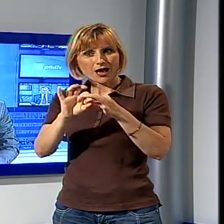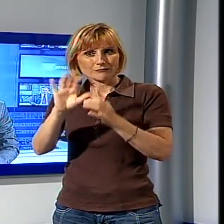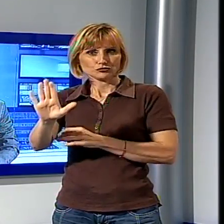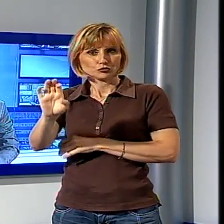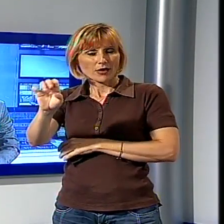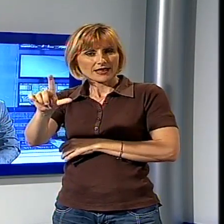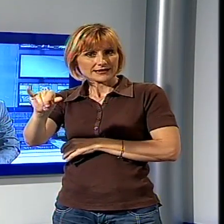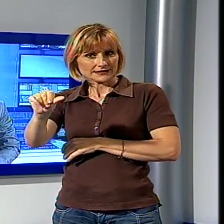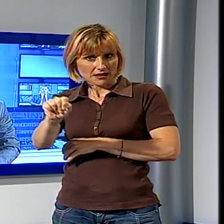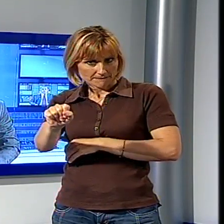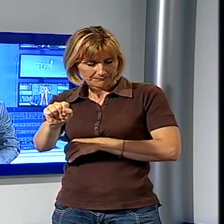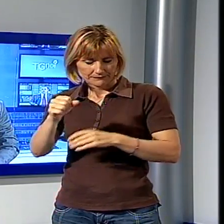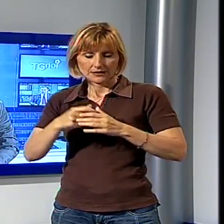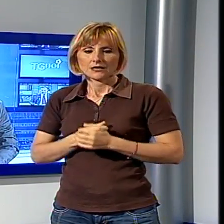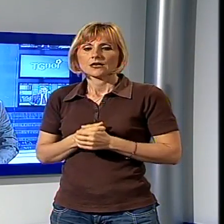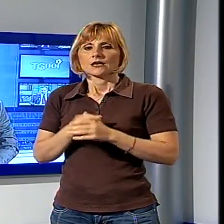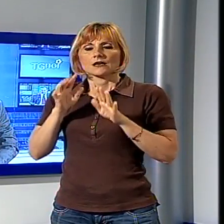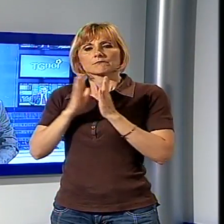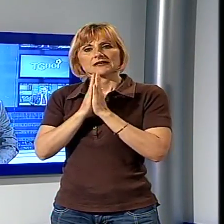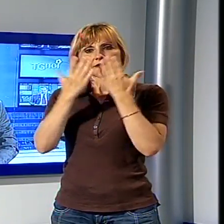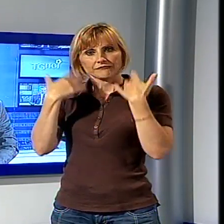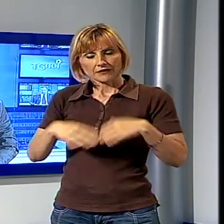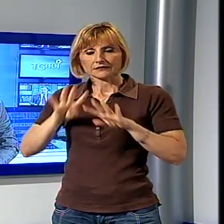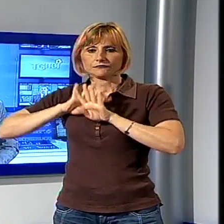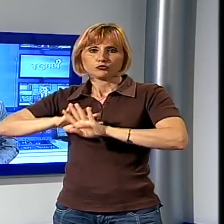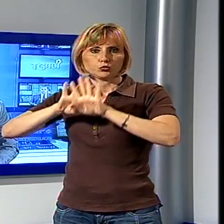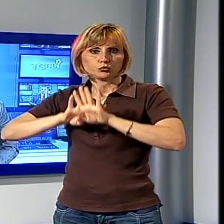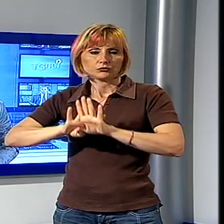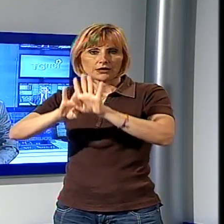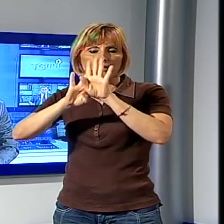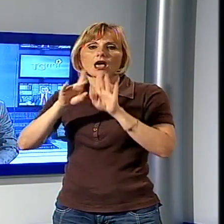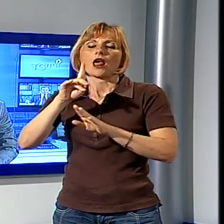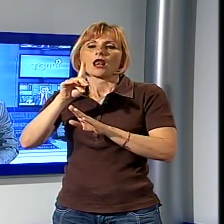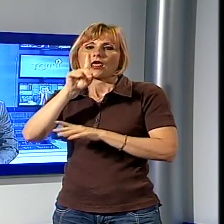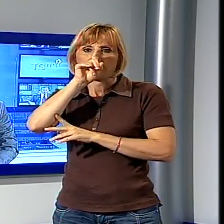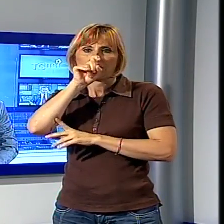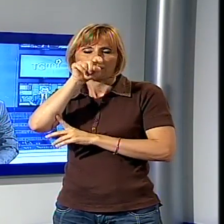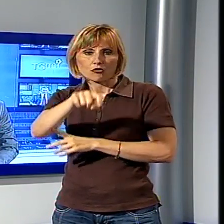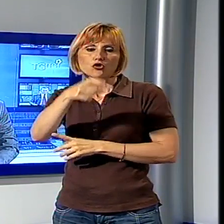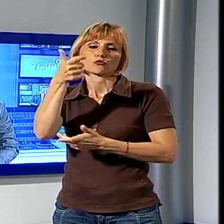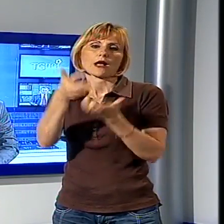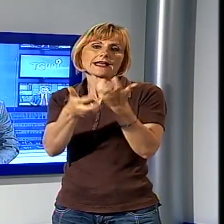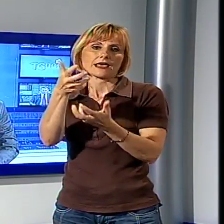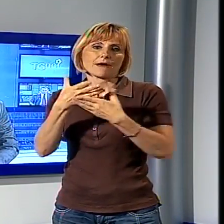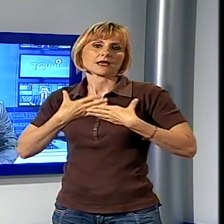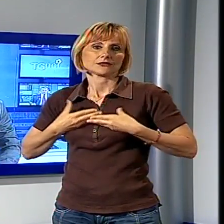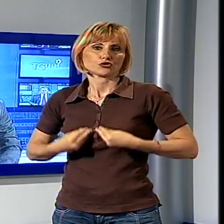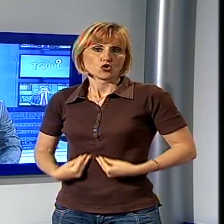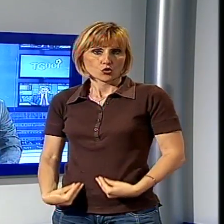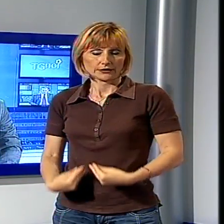di Elisa dopo la funzione la salma è stata trasportata a Livorno per la cremazione